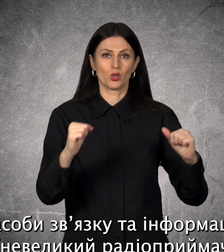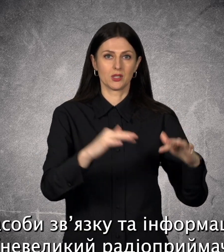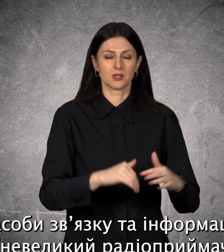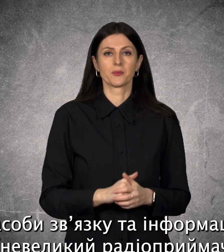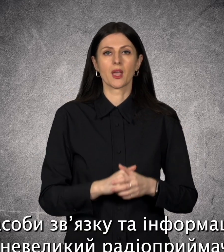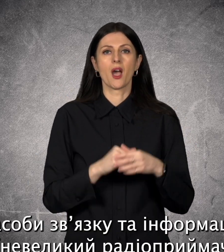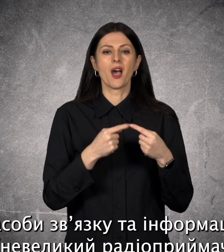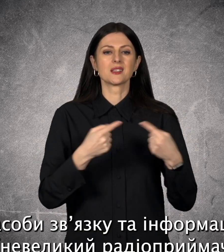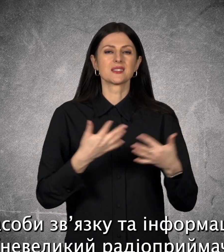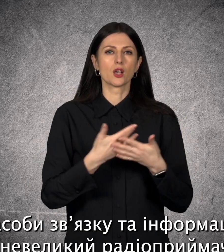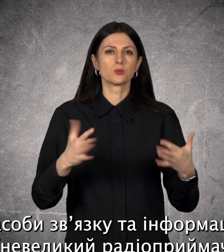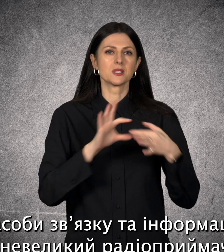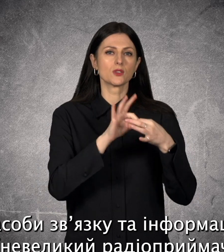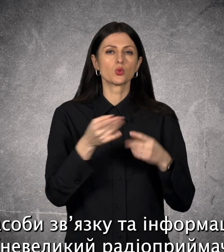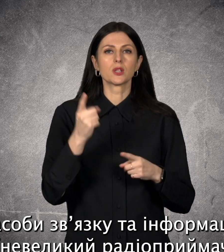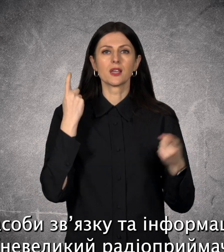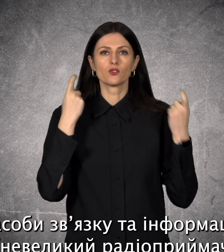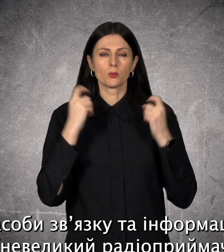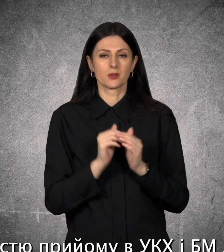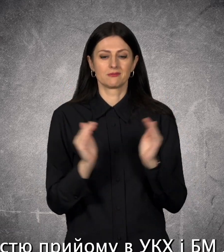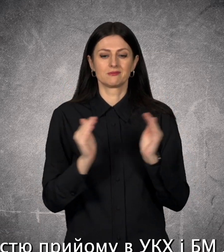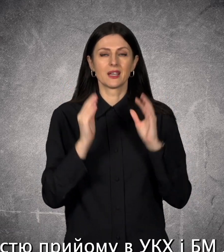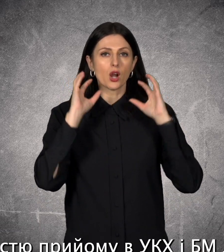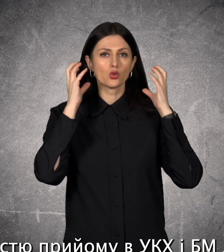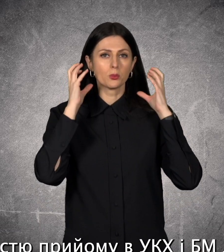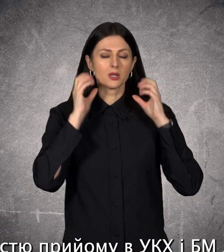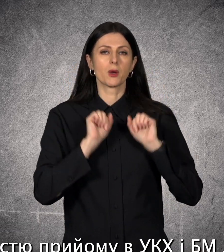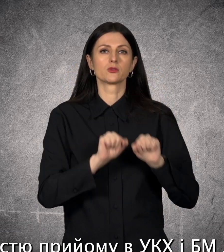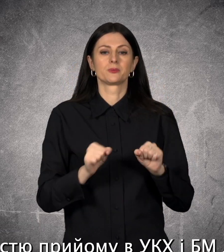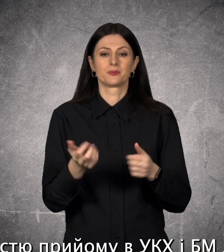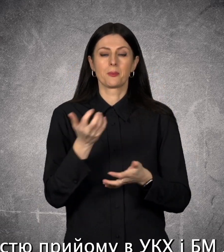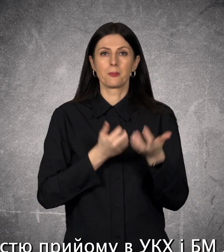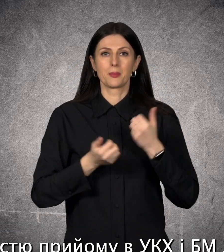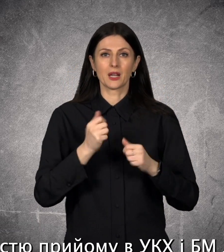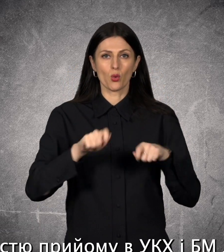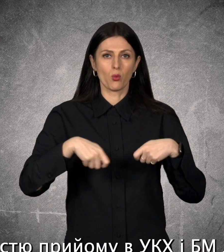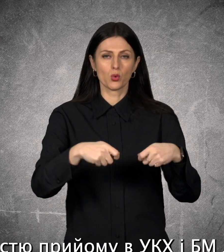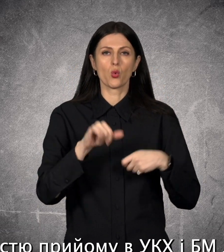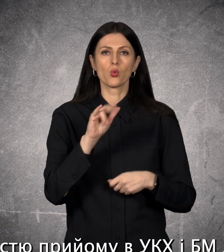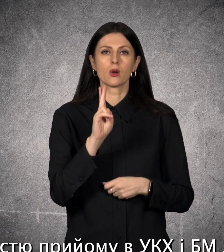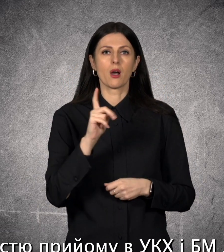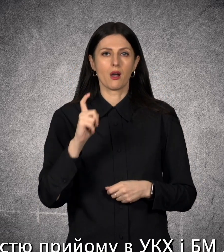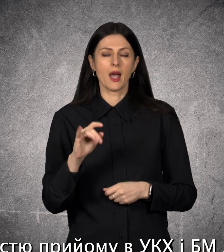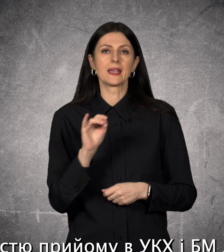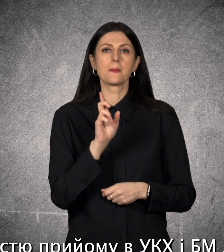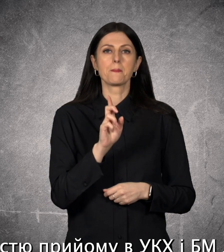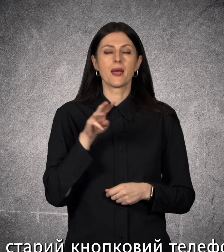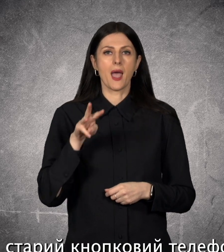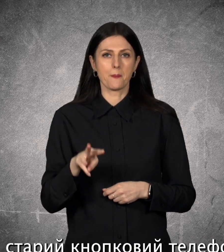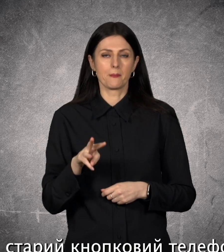'язку та інформації. Невеликий радіоприймач з можливістю прийому в УКХ і БМ-діапазоні. Може